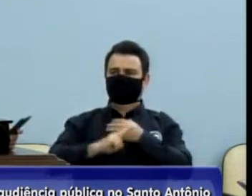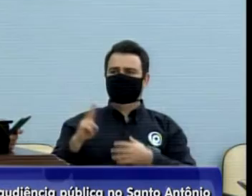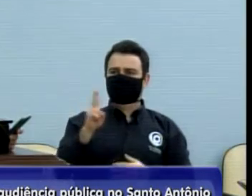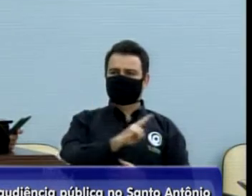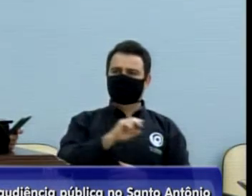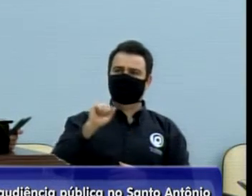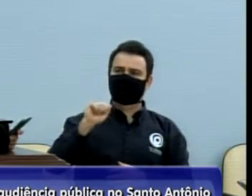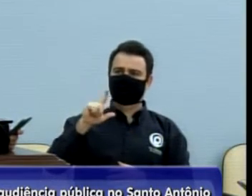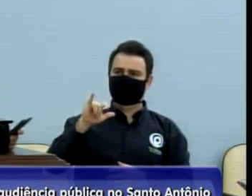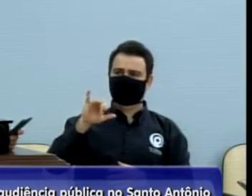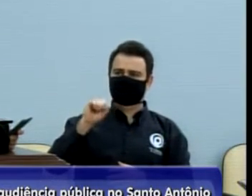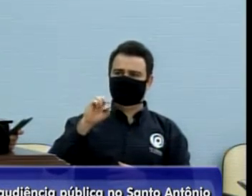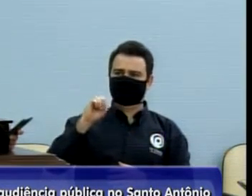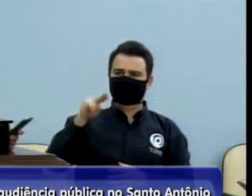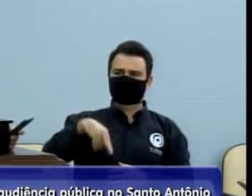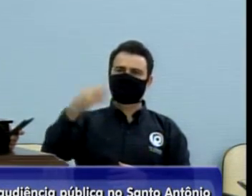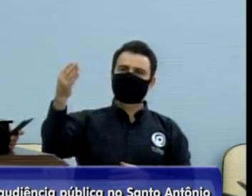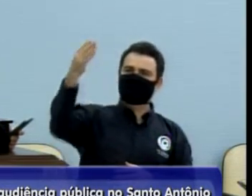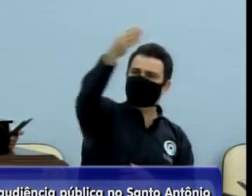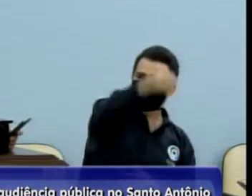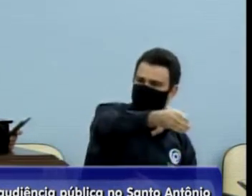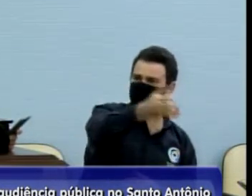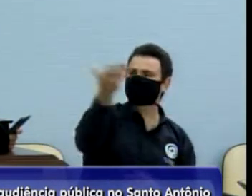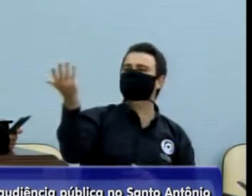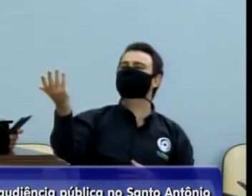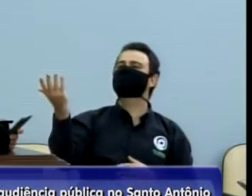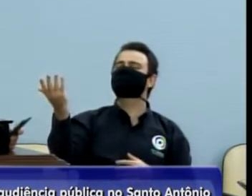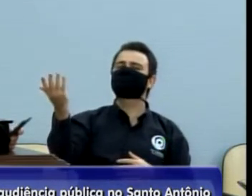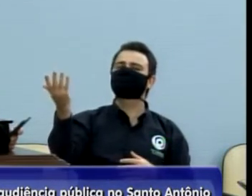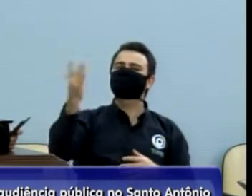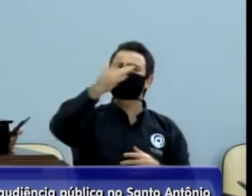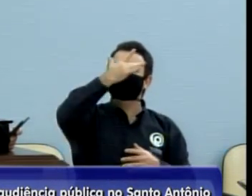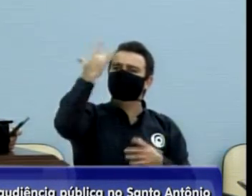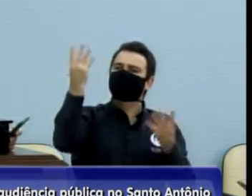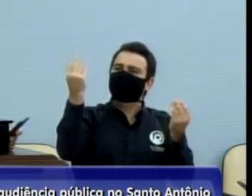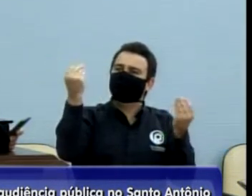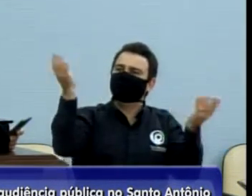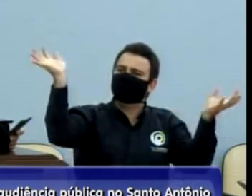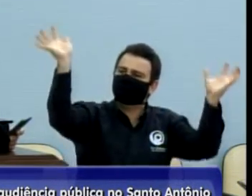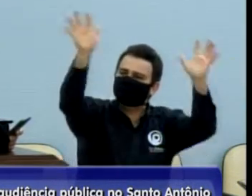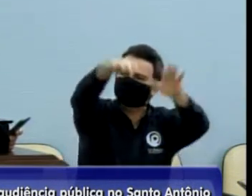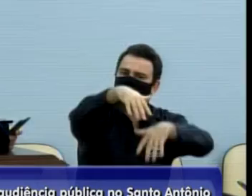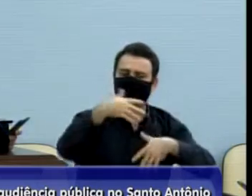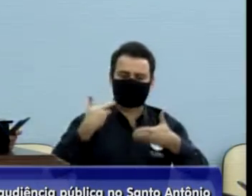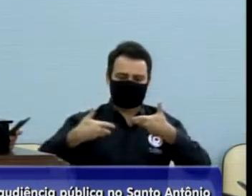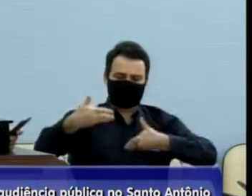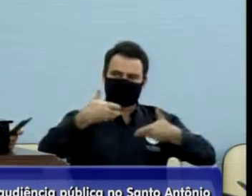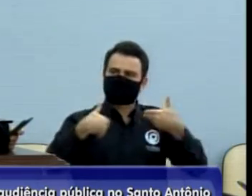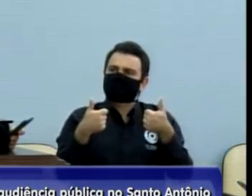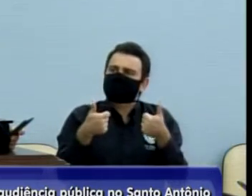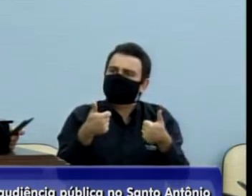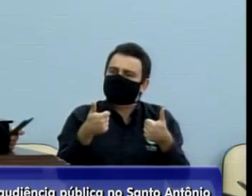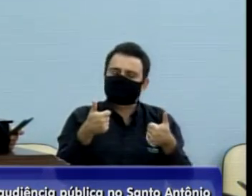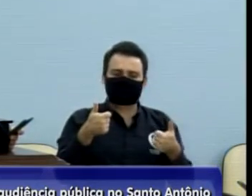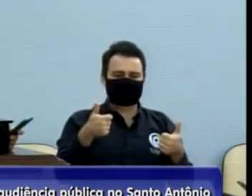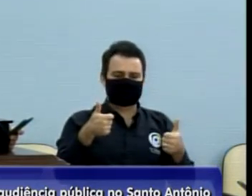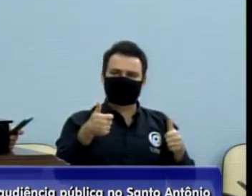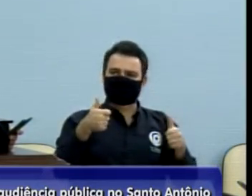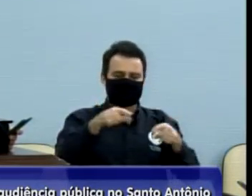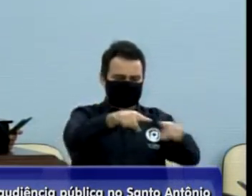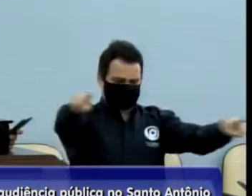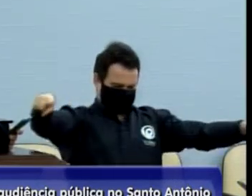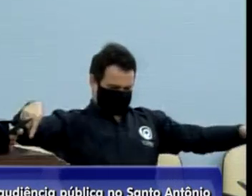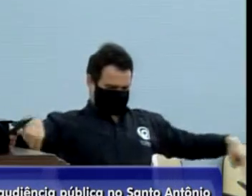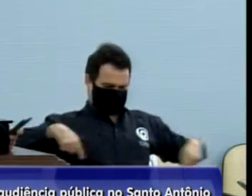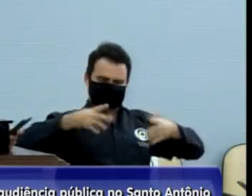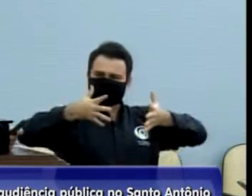da região norte, por também nos receber muito bem, um ambiente muito confortável lá, um salão enorme com